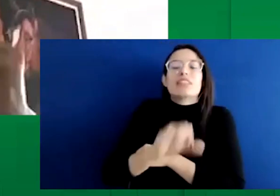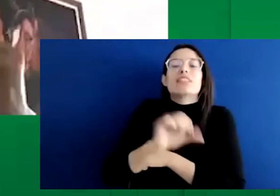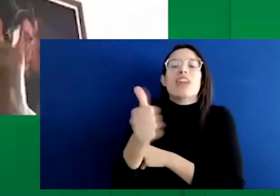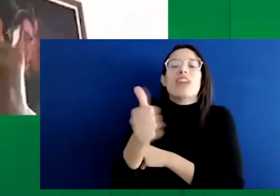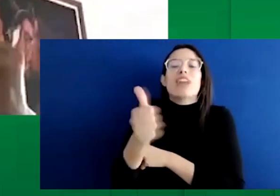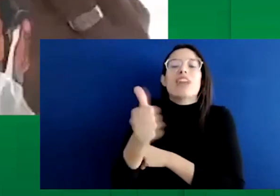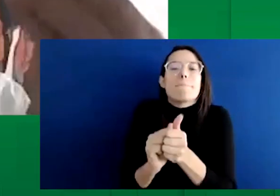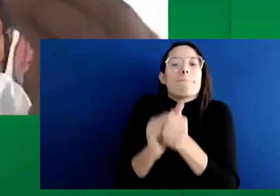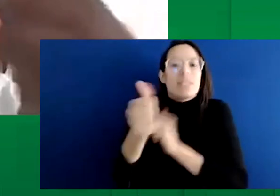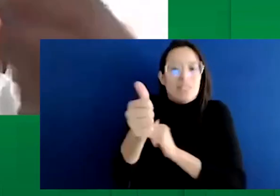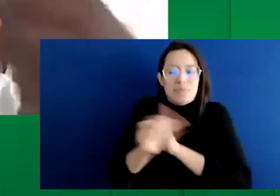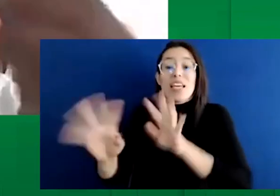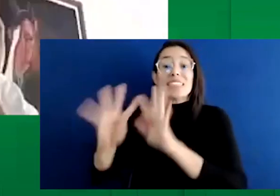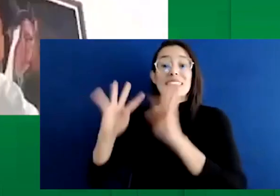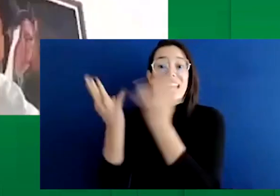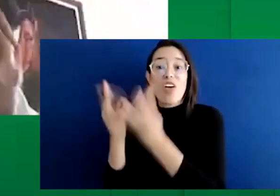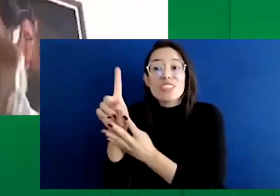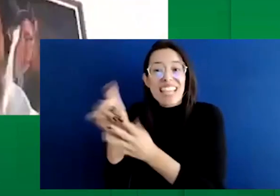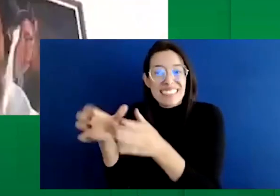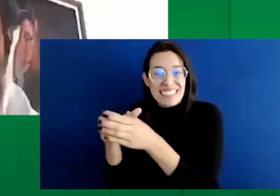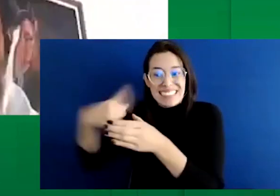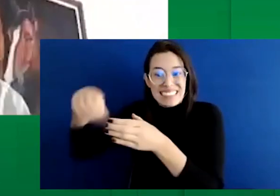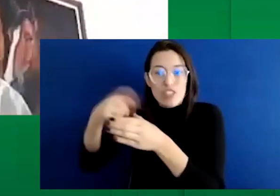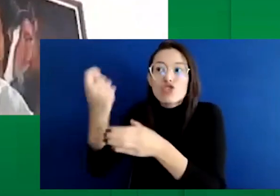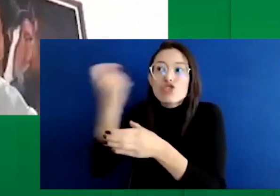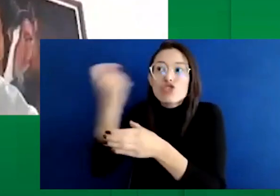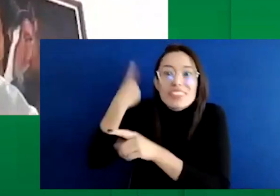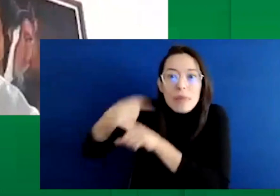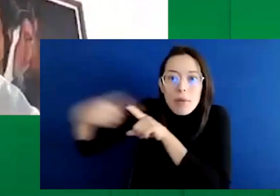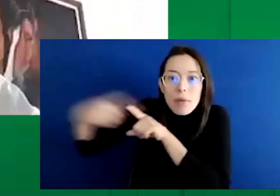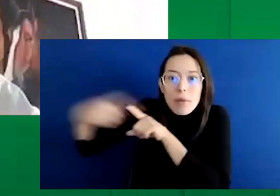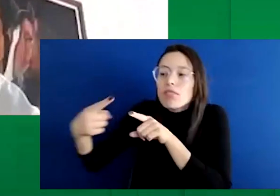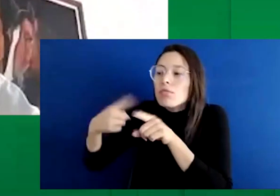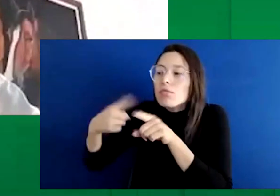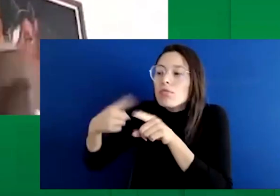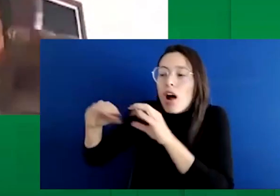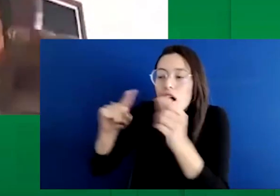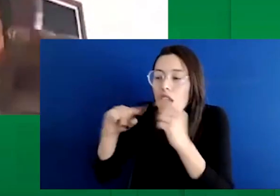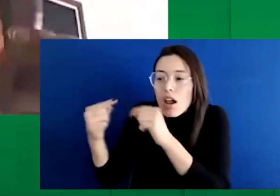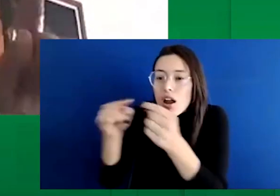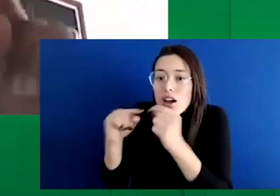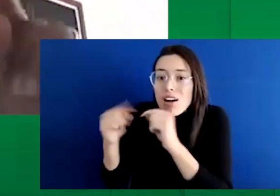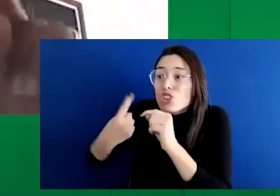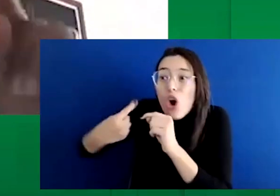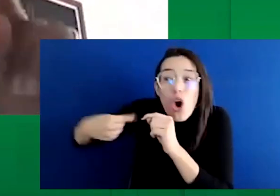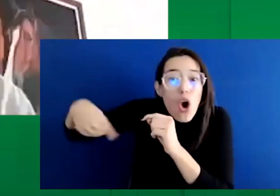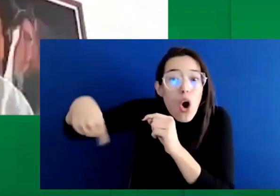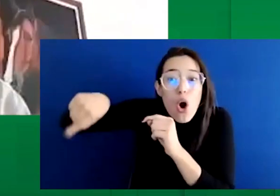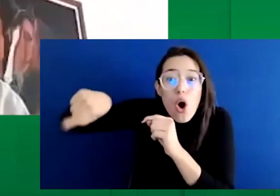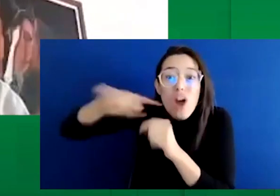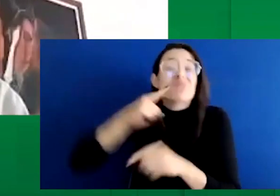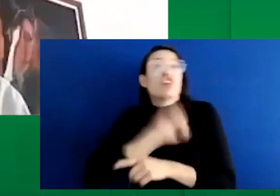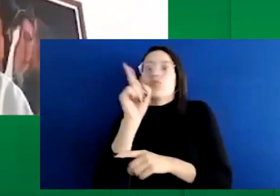a la comisión sexta de Senado, que fue el tercer debate de la semana pasada, en donde ningún solo congresista puso